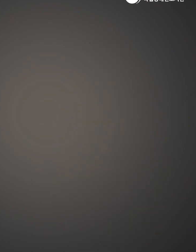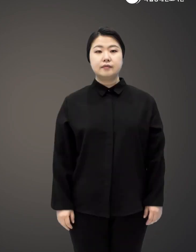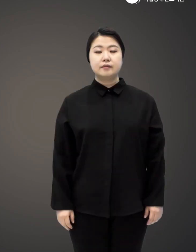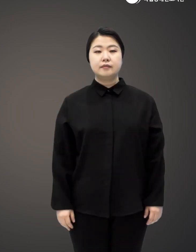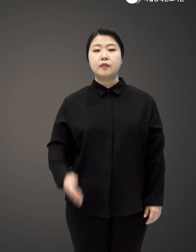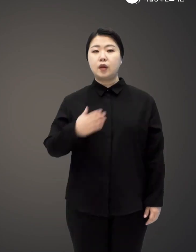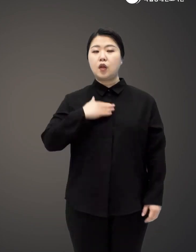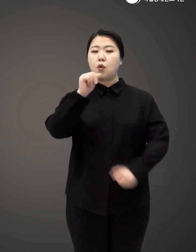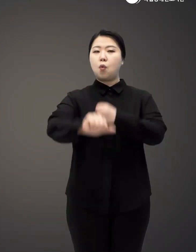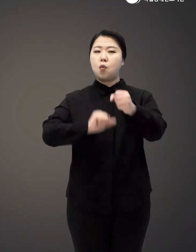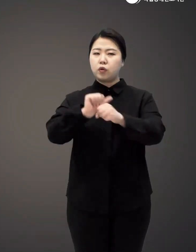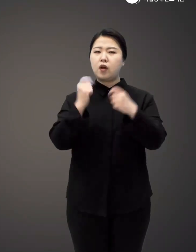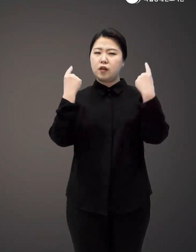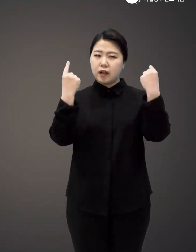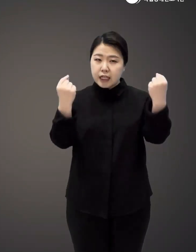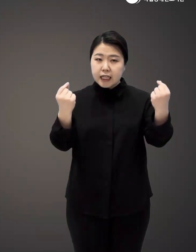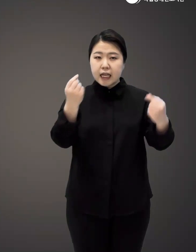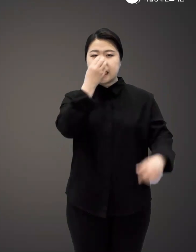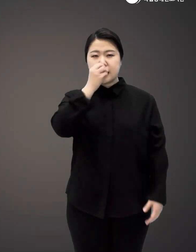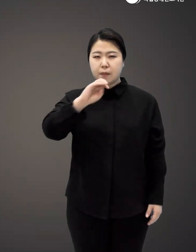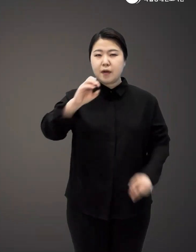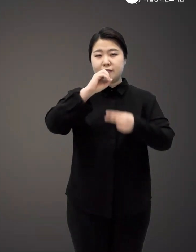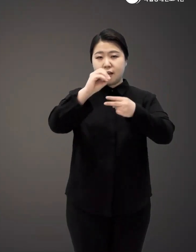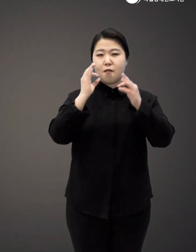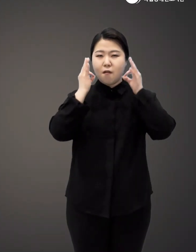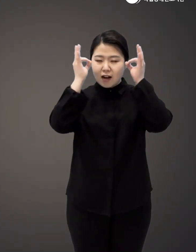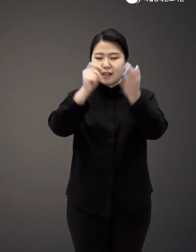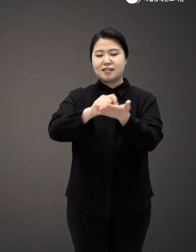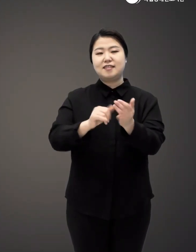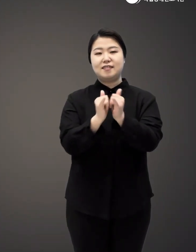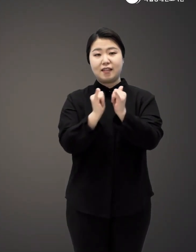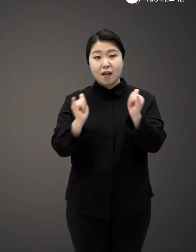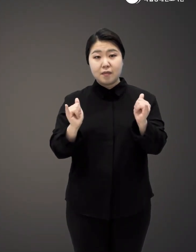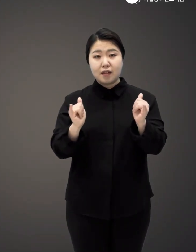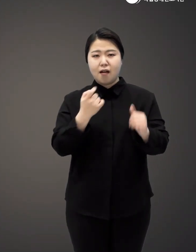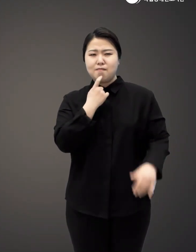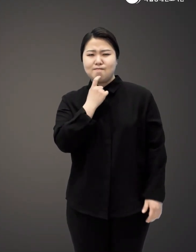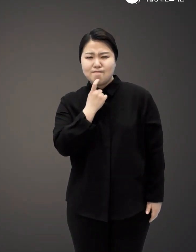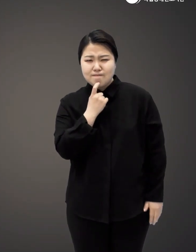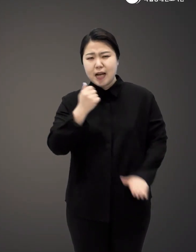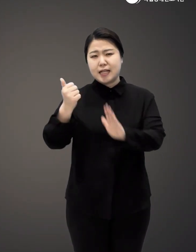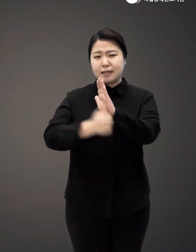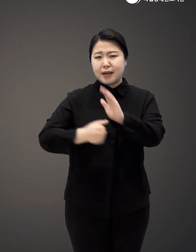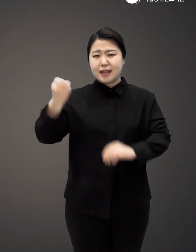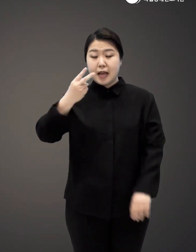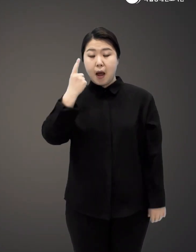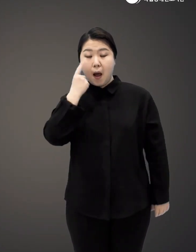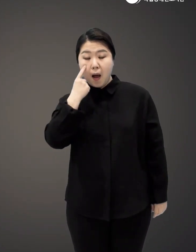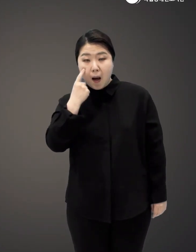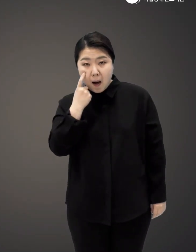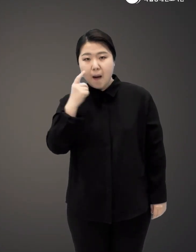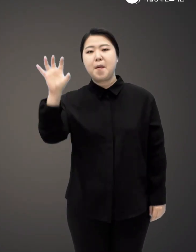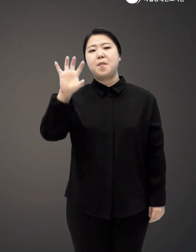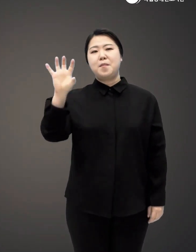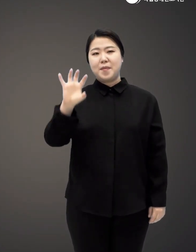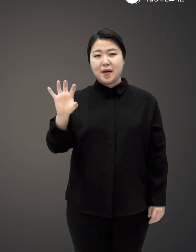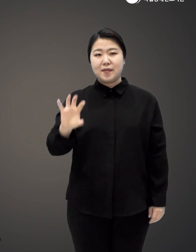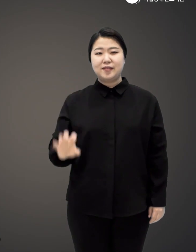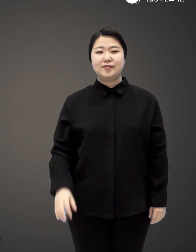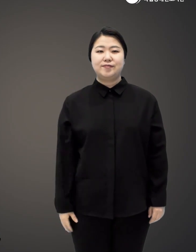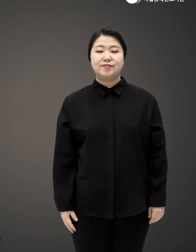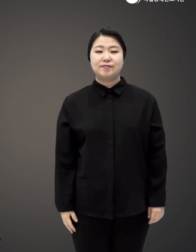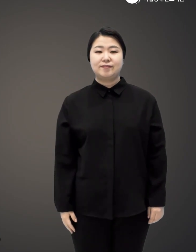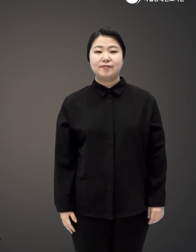나는 5년째 제로 웨이스트를 실천해온 소설가다 무수한 강박과 실패에 도전을 거듭해왔다